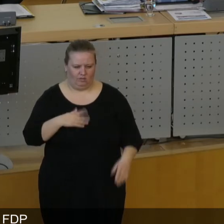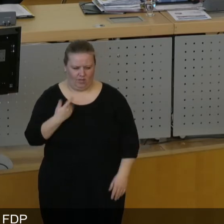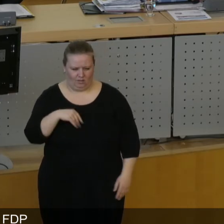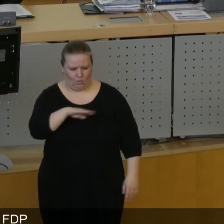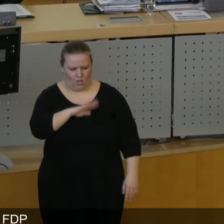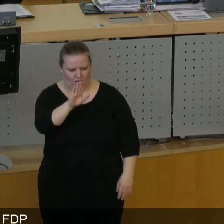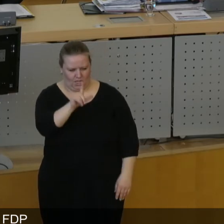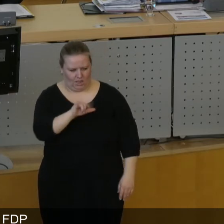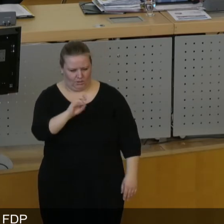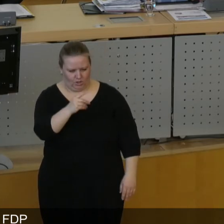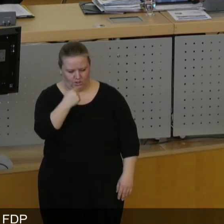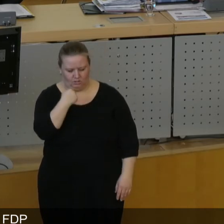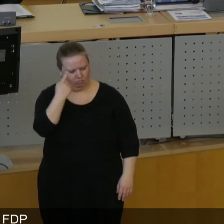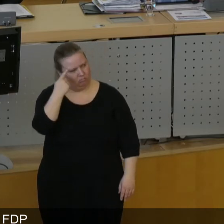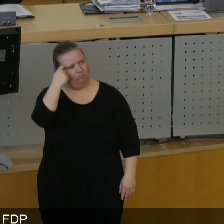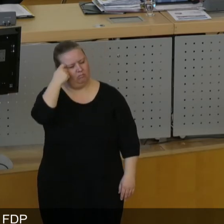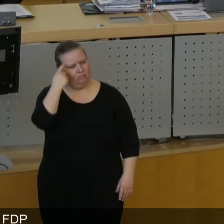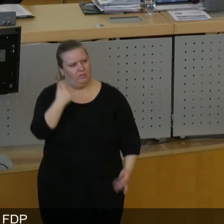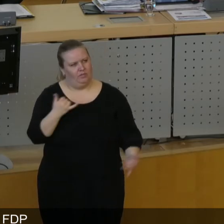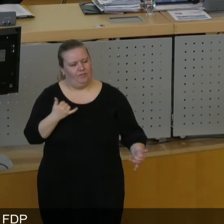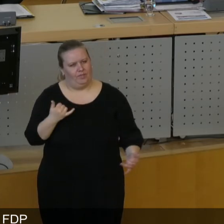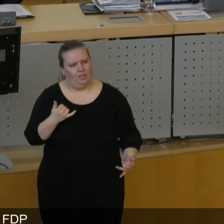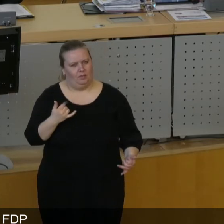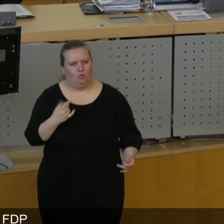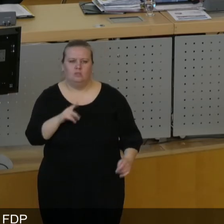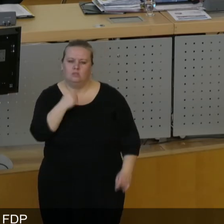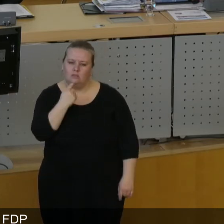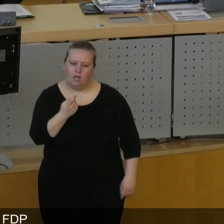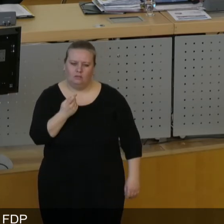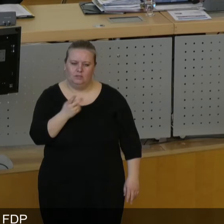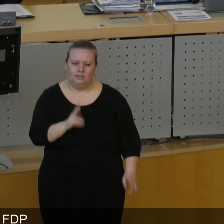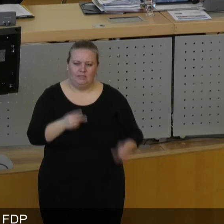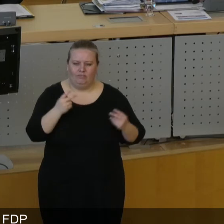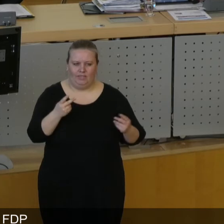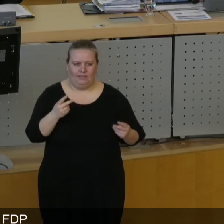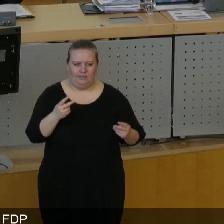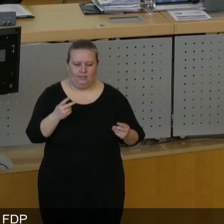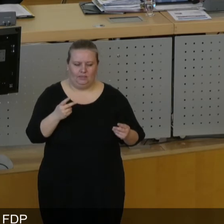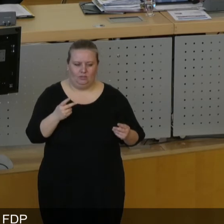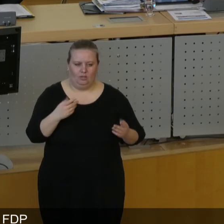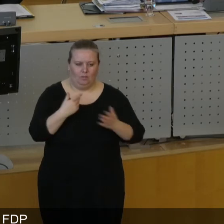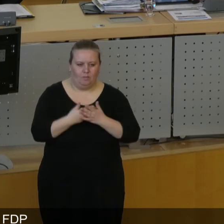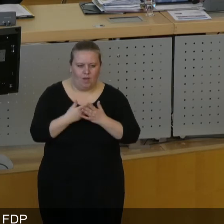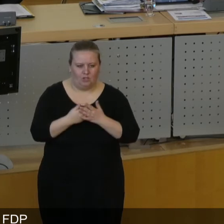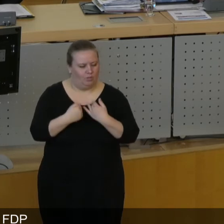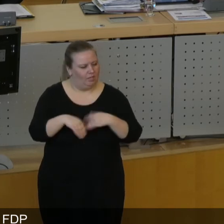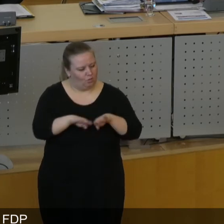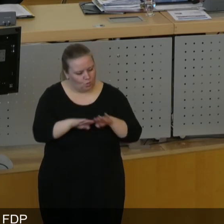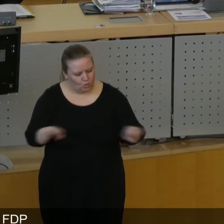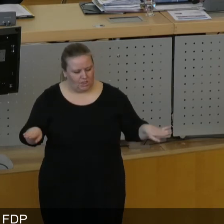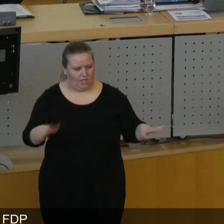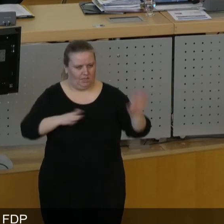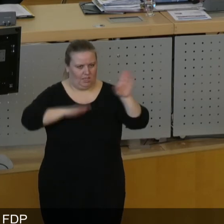Ihre Eingangsbemerkung richtig in Erinnerung behalten habe, dann sprechen Sie davon, dass es um nicht weniger ginge als um eine grundlegende